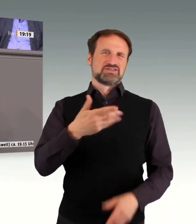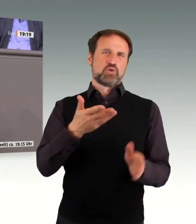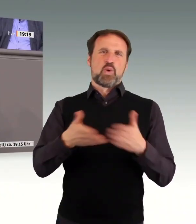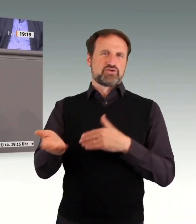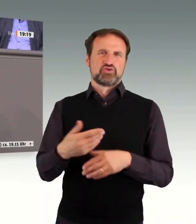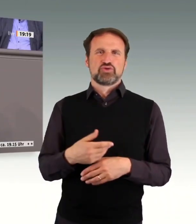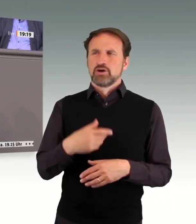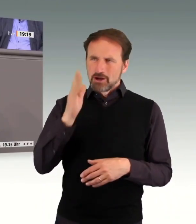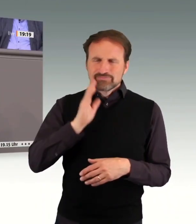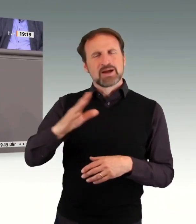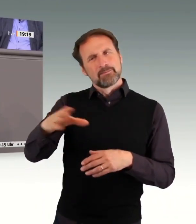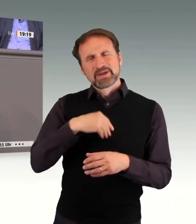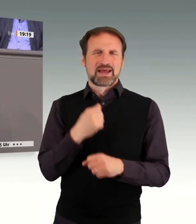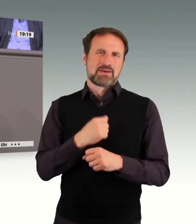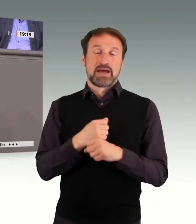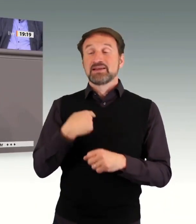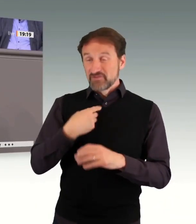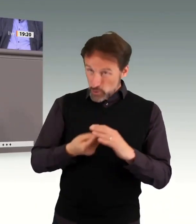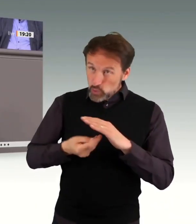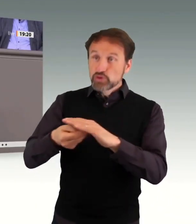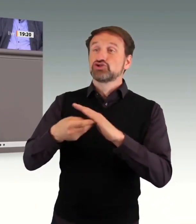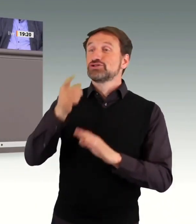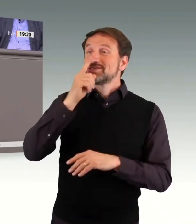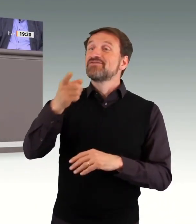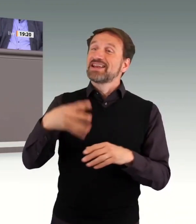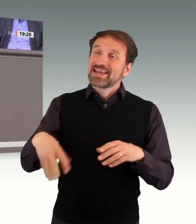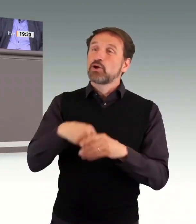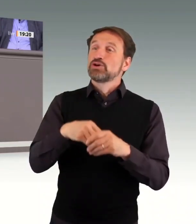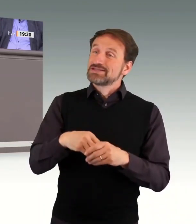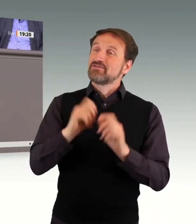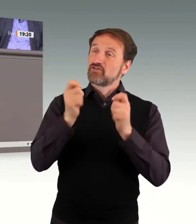Sie inklusive Vorschläge machen. Vielen Dank.